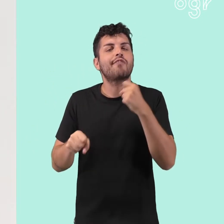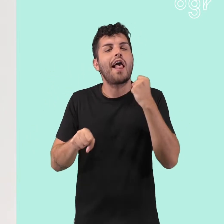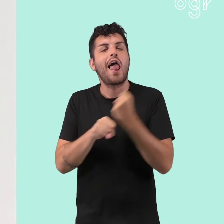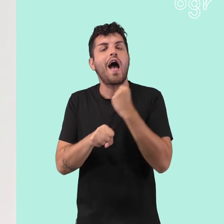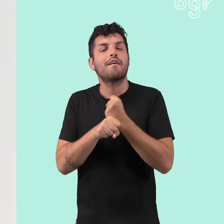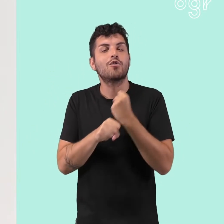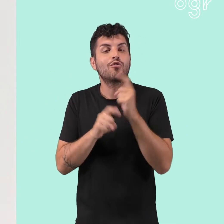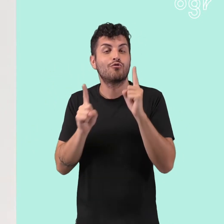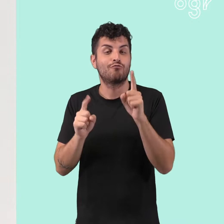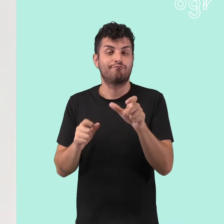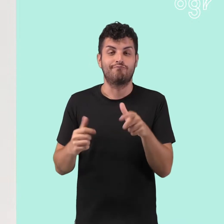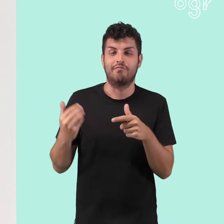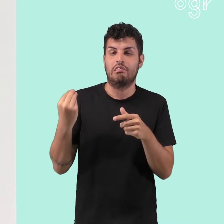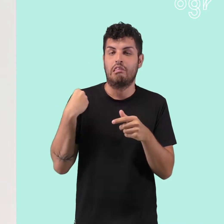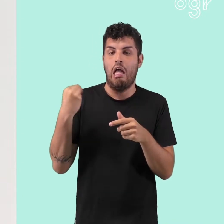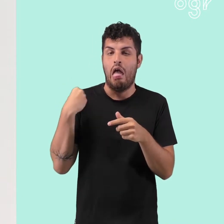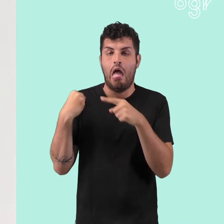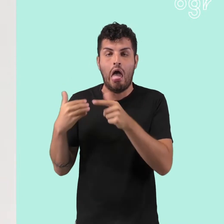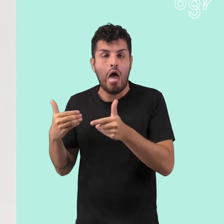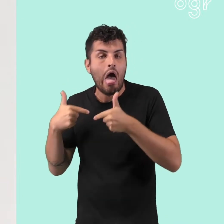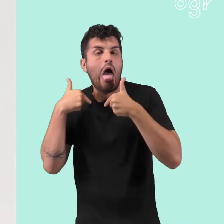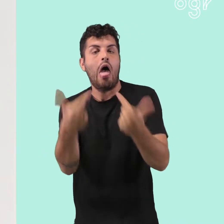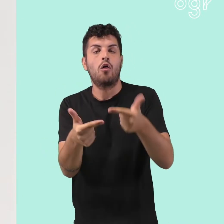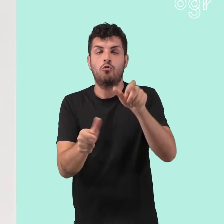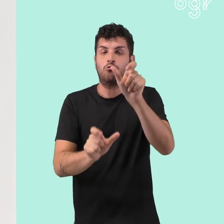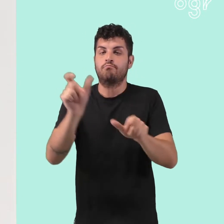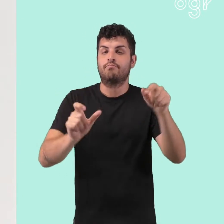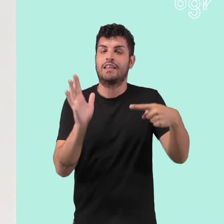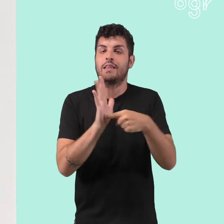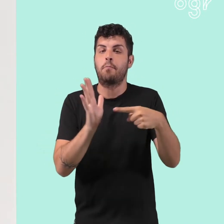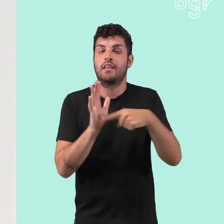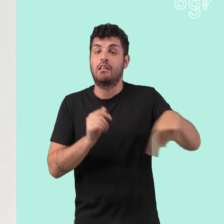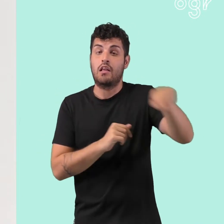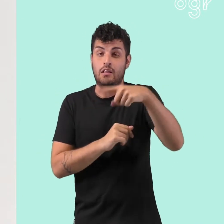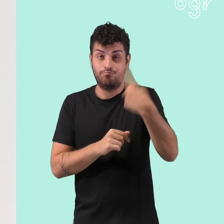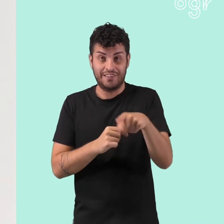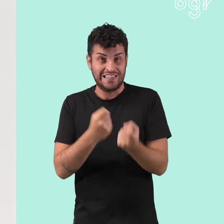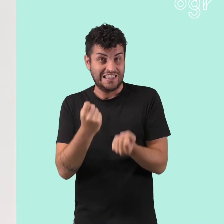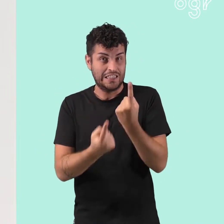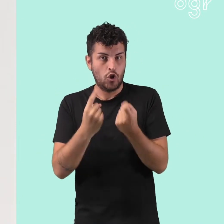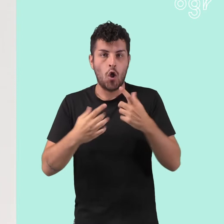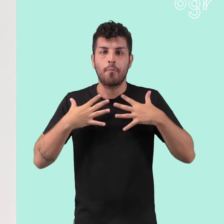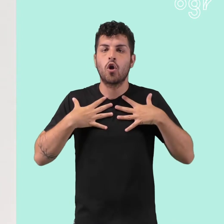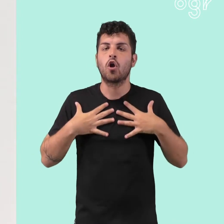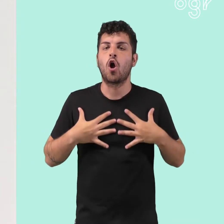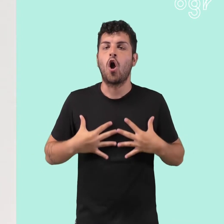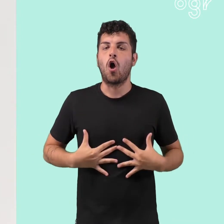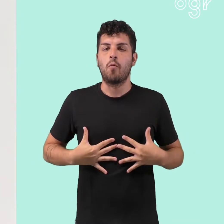di capitalismo cognitivo e sui danni causati al sistema nervoso autonomo, letti come sintomi di un